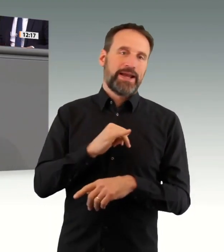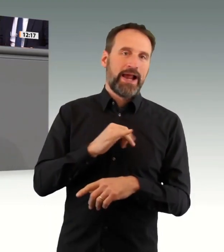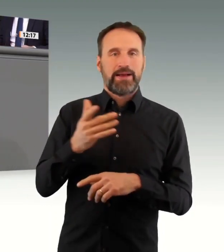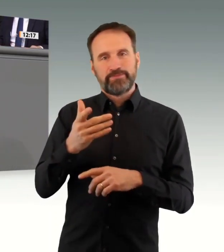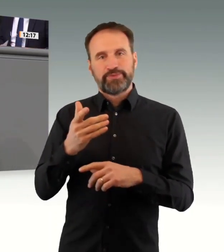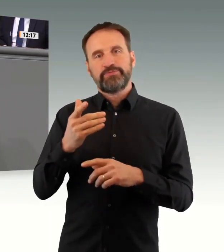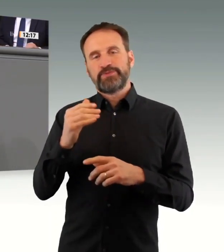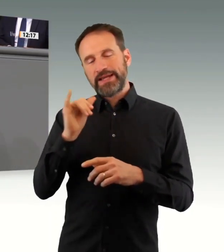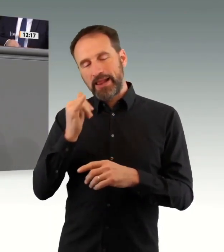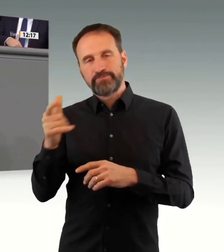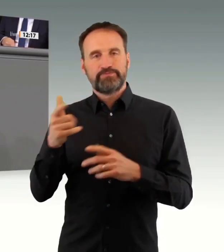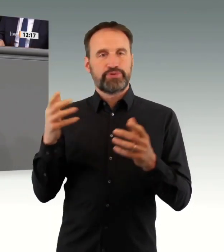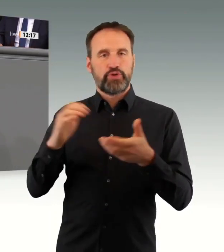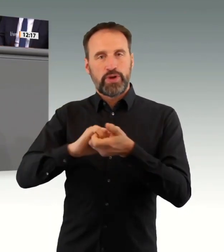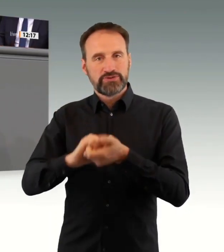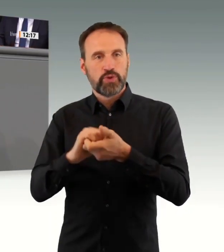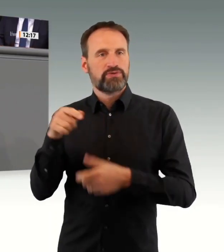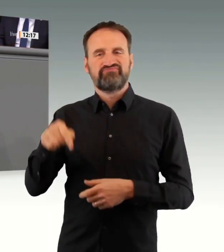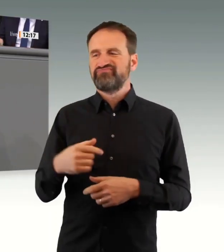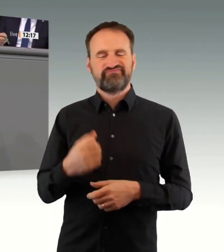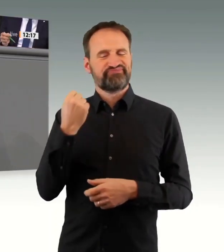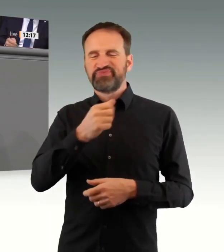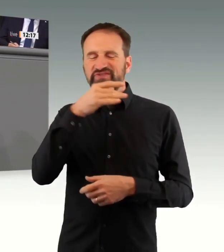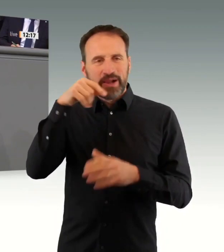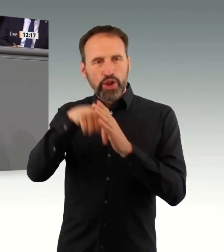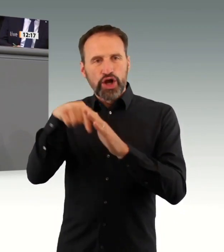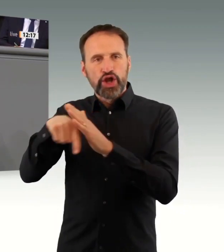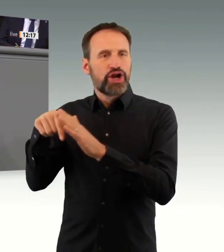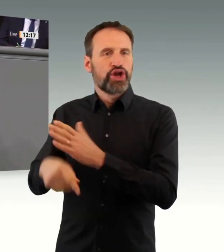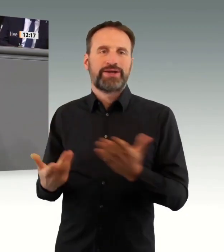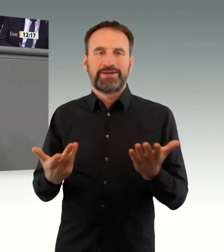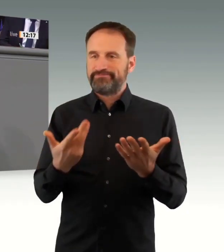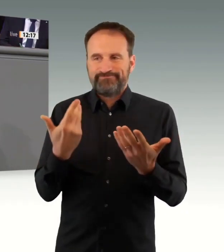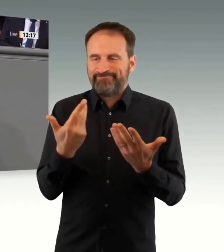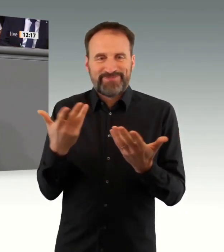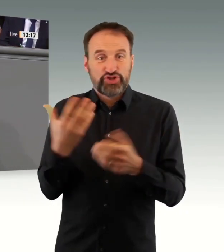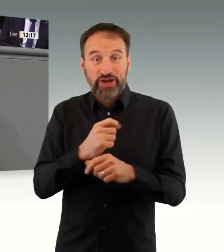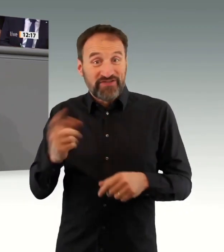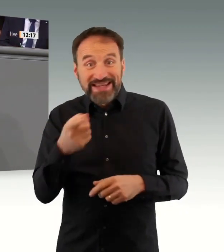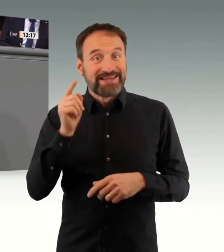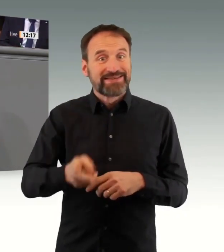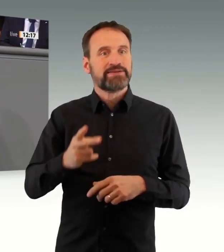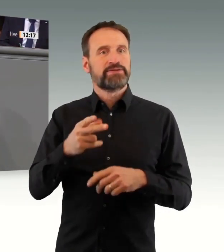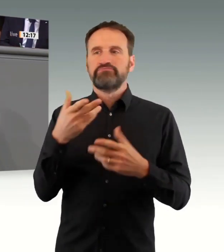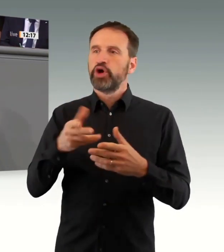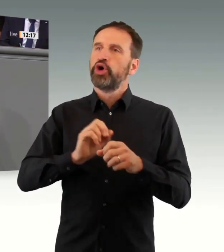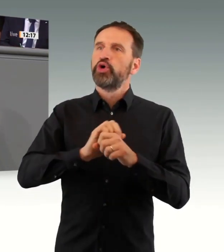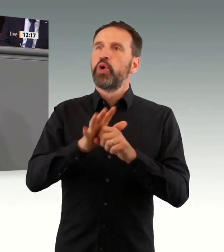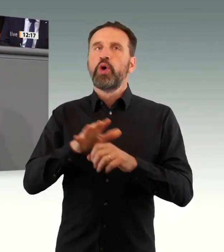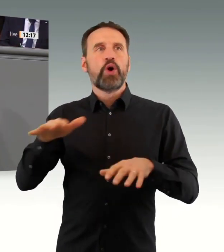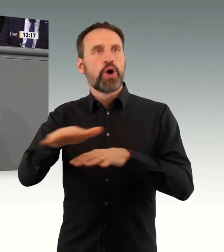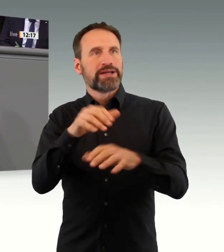vonseiten der grünen Gesundheitsminister in den Ländern. Sie haben nachgebessert 63 Seiten